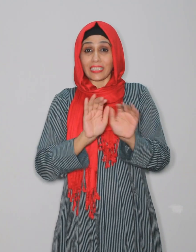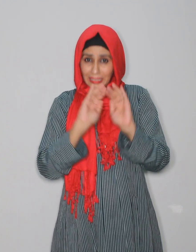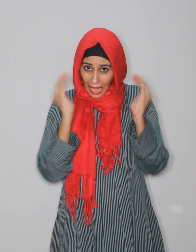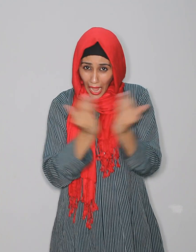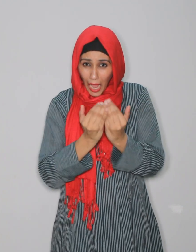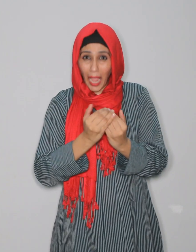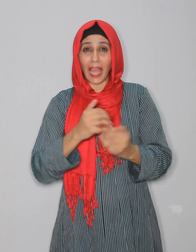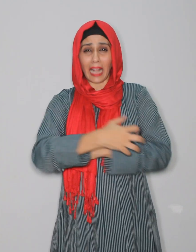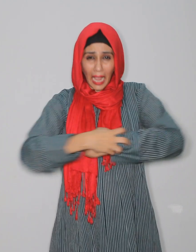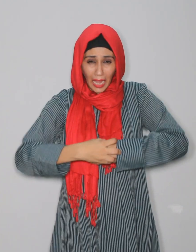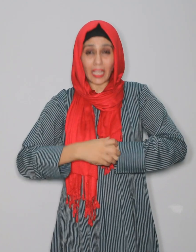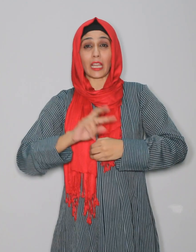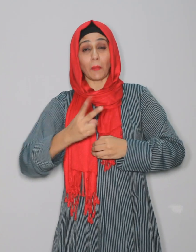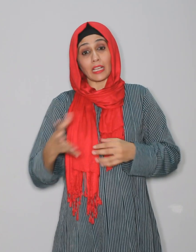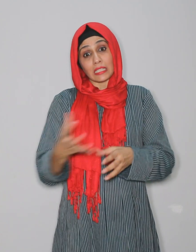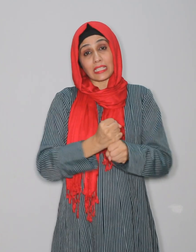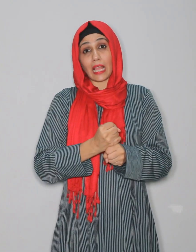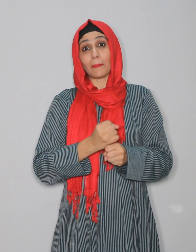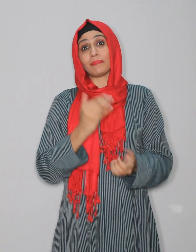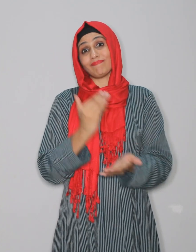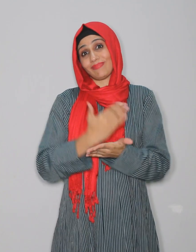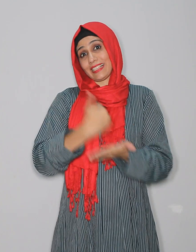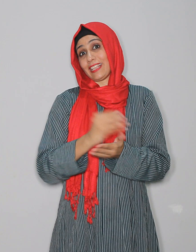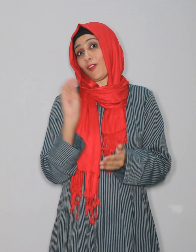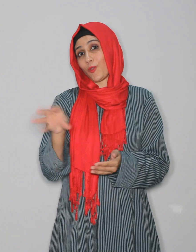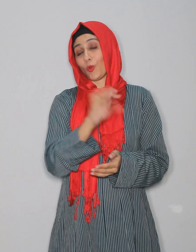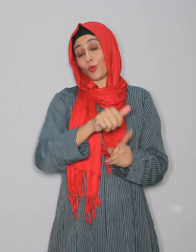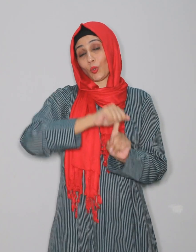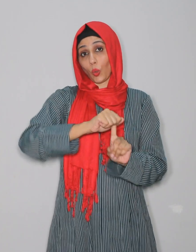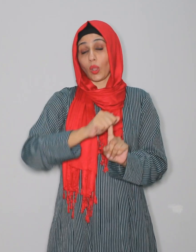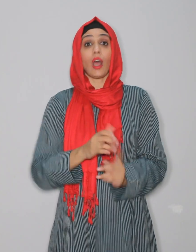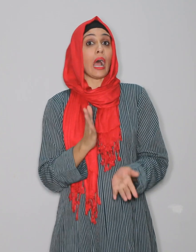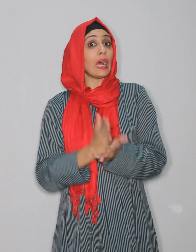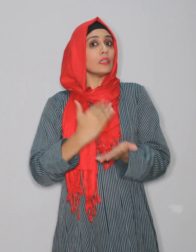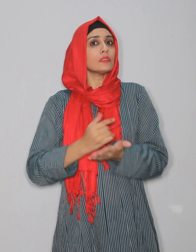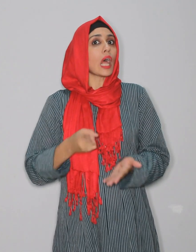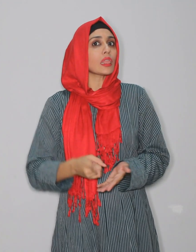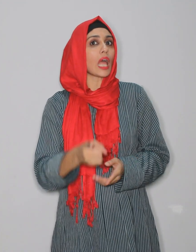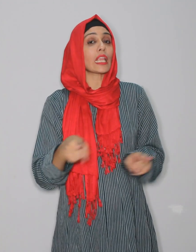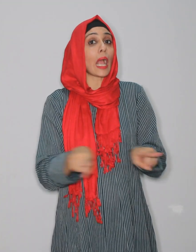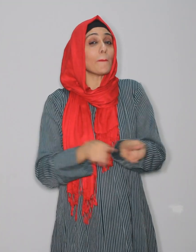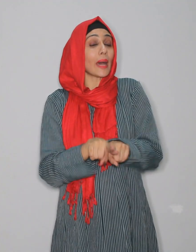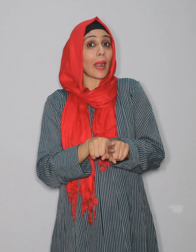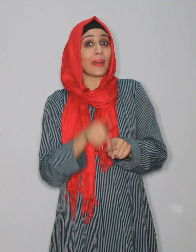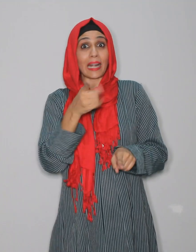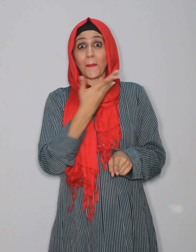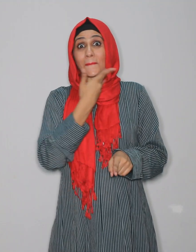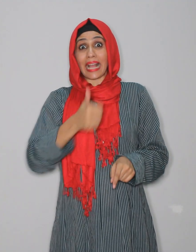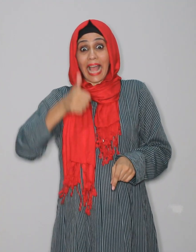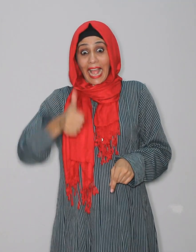اور غریبوں کا حصہ ضرور نکالیں اور حصہ اس طرح نکالیں جیسا آپ اپنے